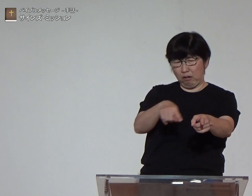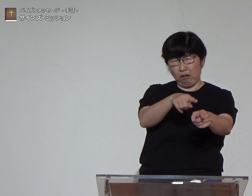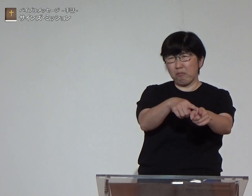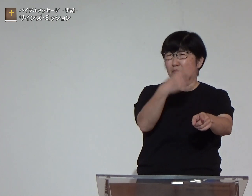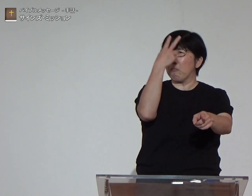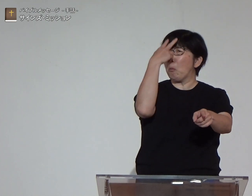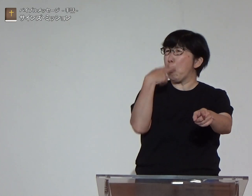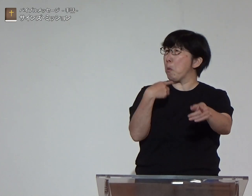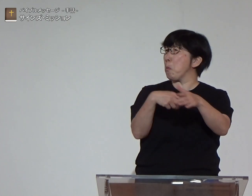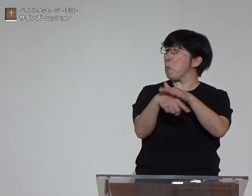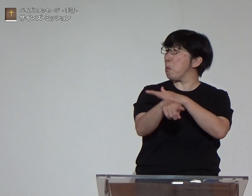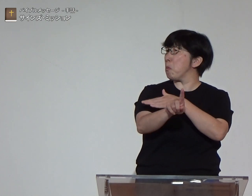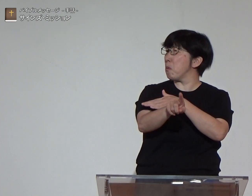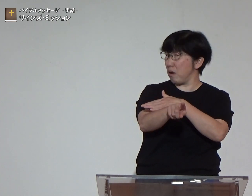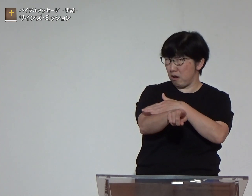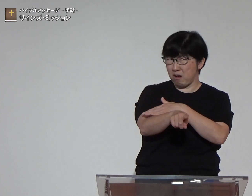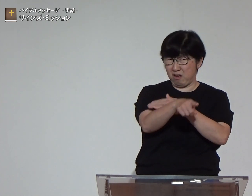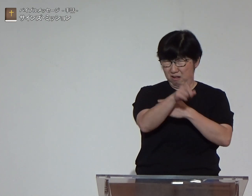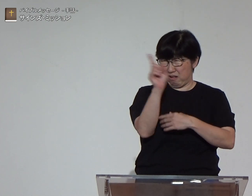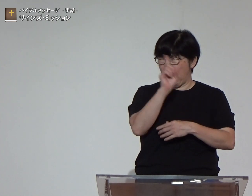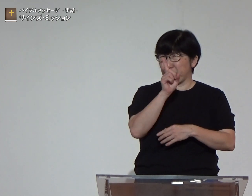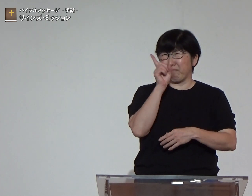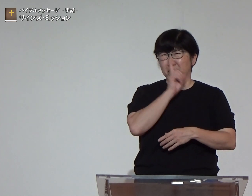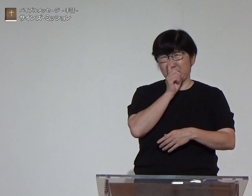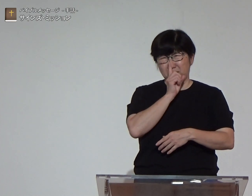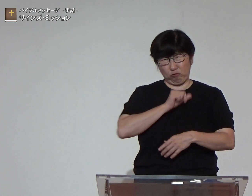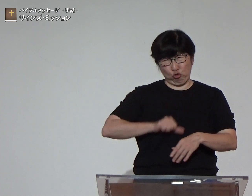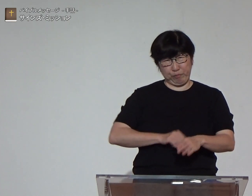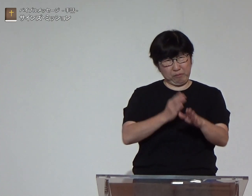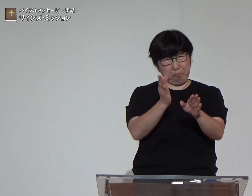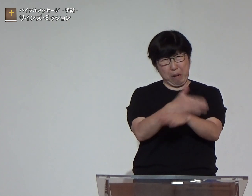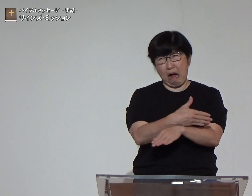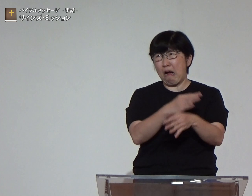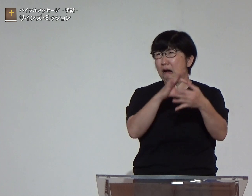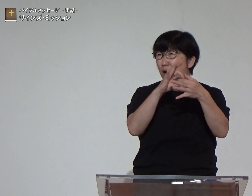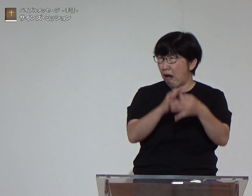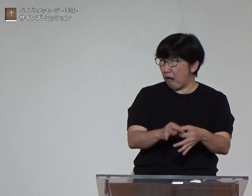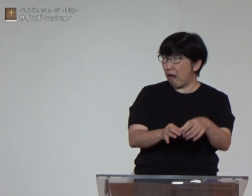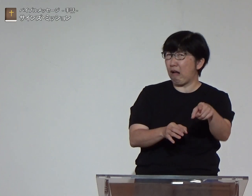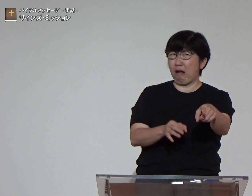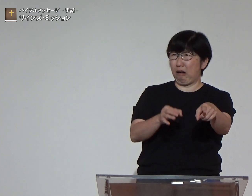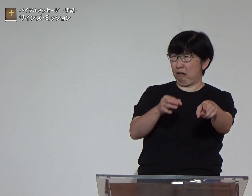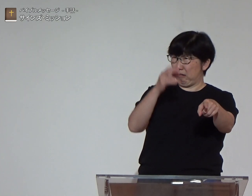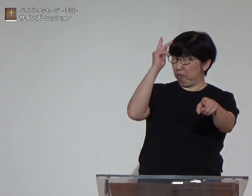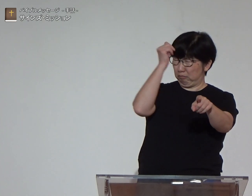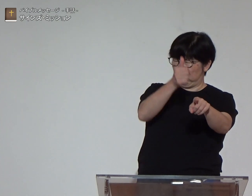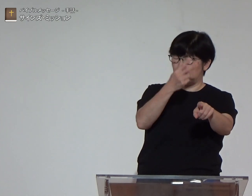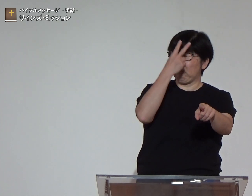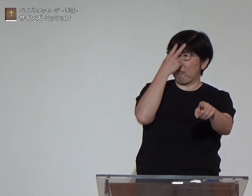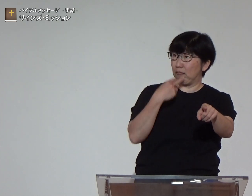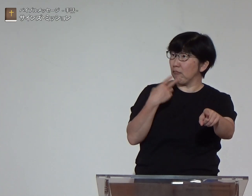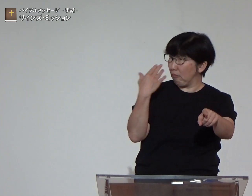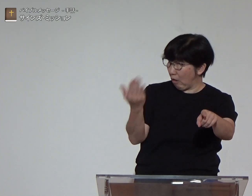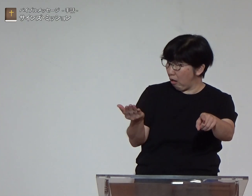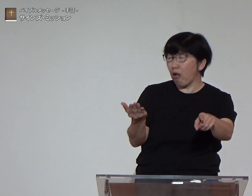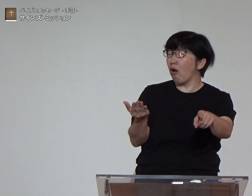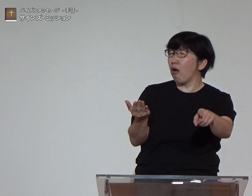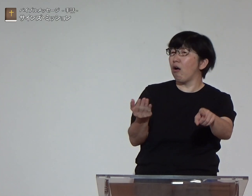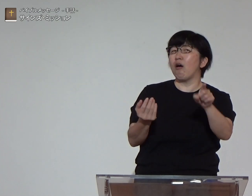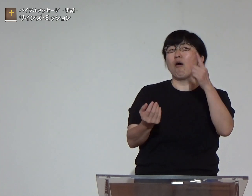を見てイエス様彼はどうして盲人なのでしょう彼が罪を犯したから罰が下り盲目にな